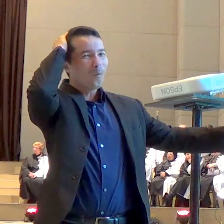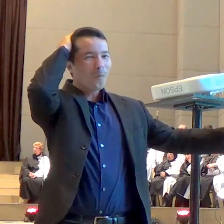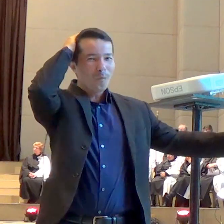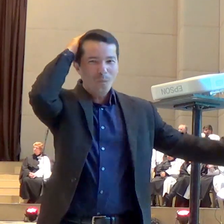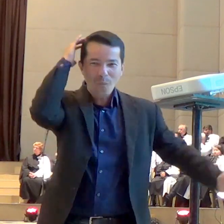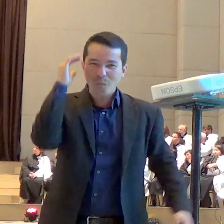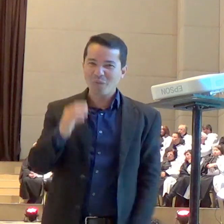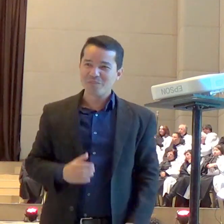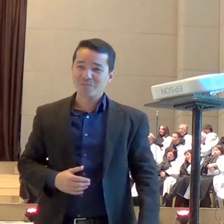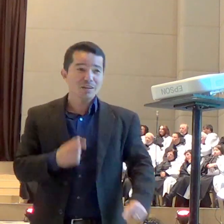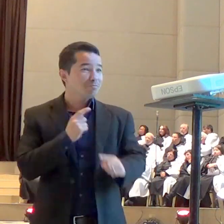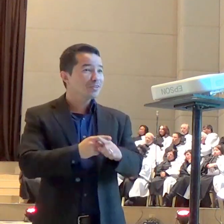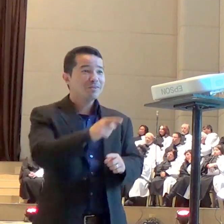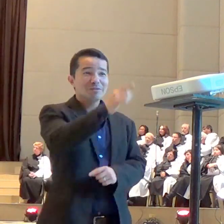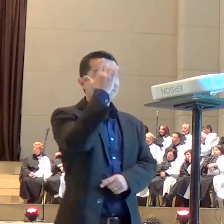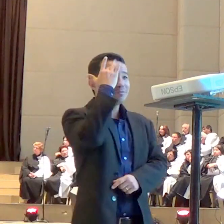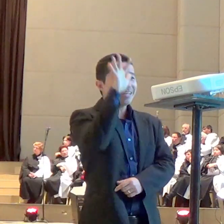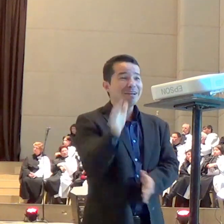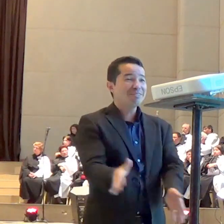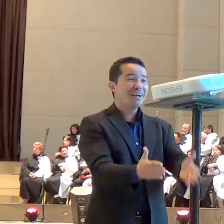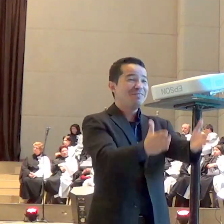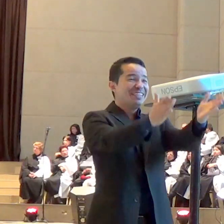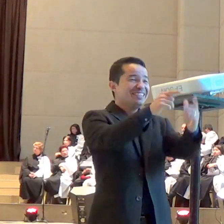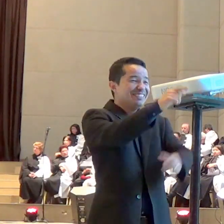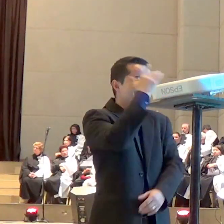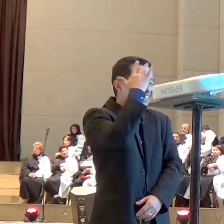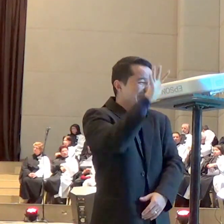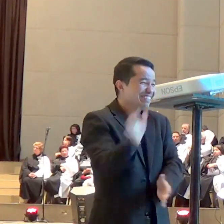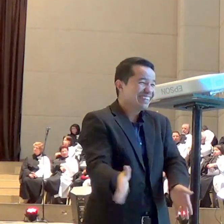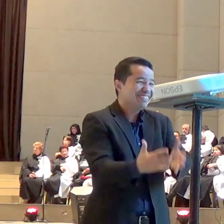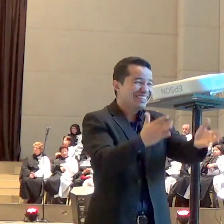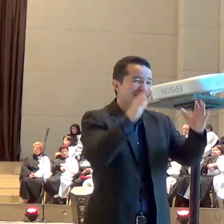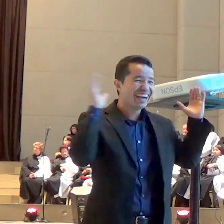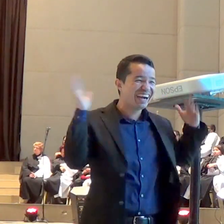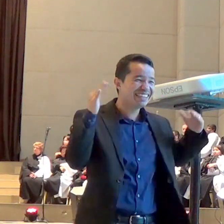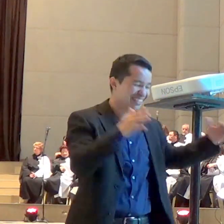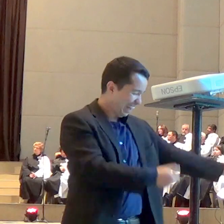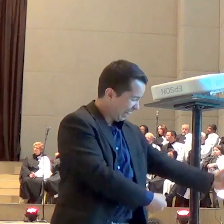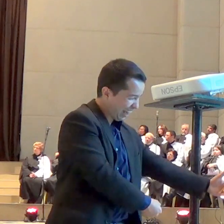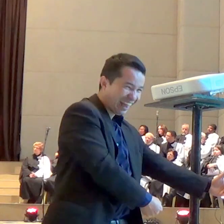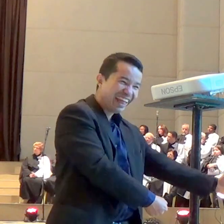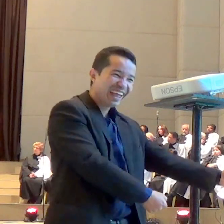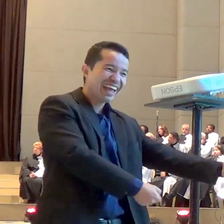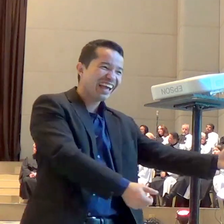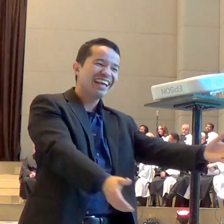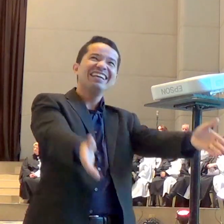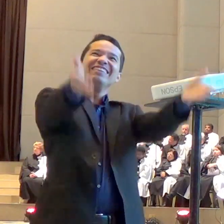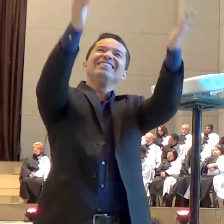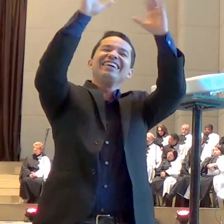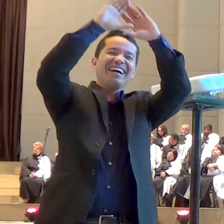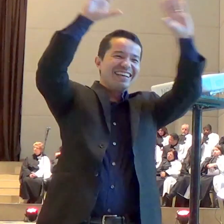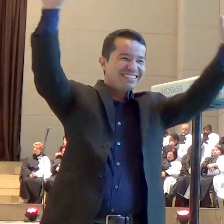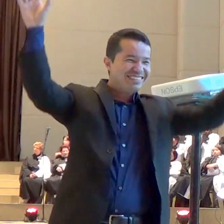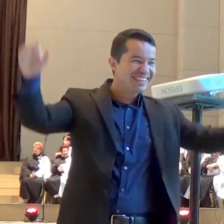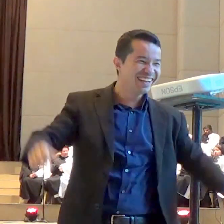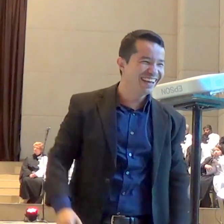é isso que está escrito na Bíblia olha só o a Bíblia diz a respeito disso Lucas 16 verso 22